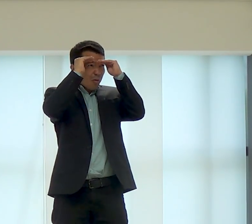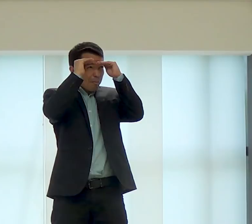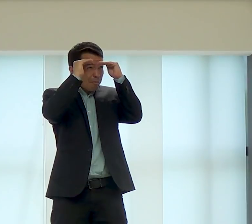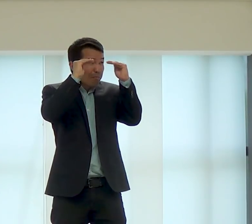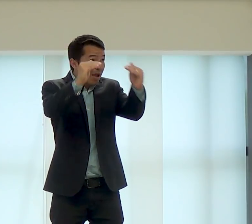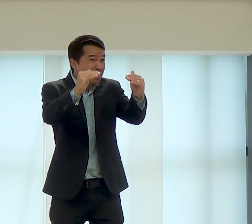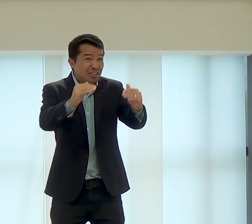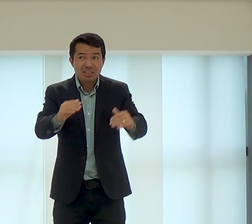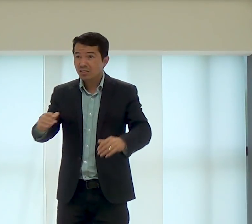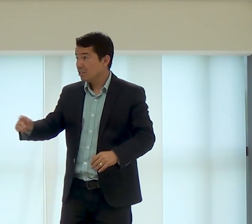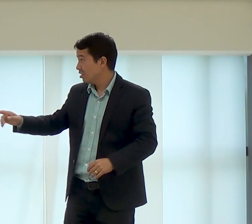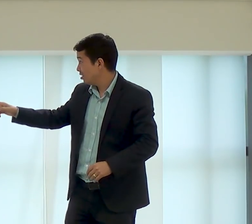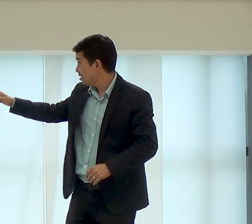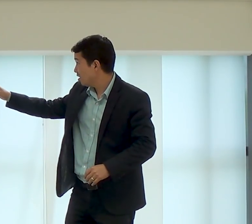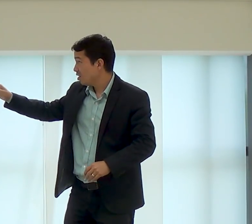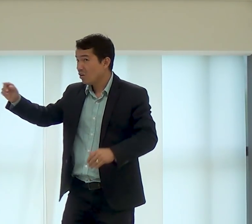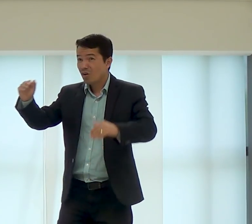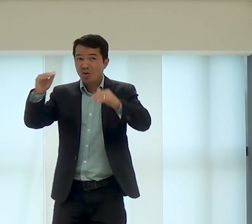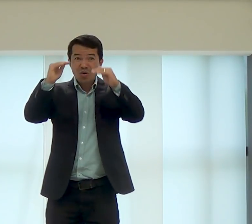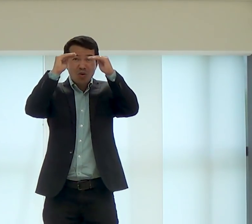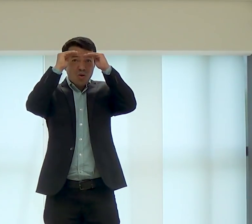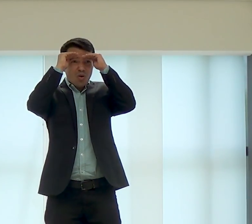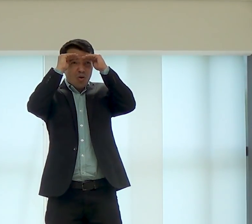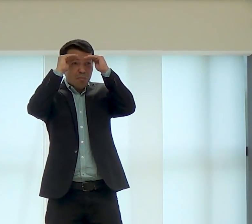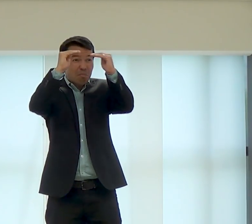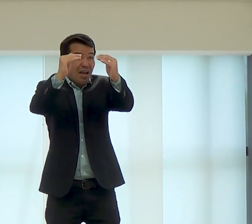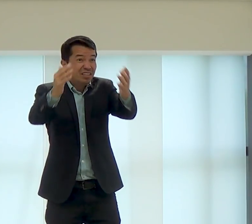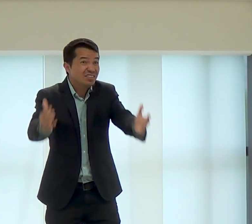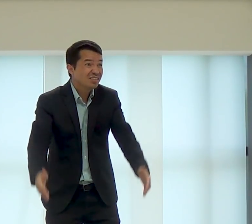José, ele era obediente a Deus,